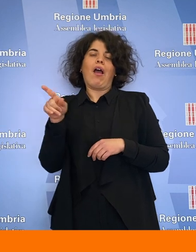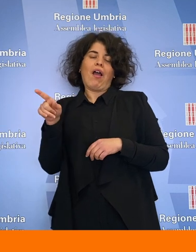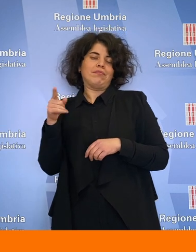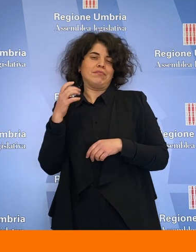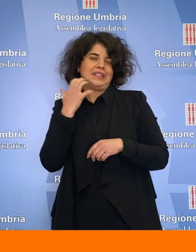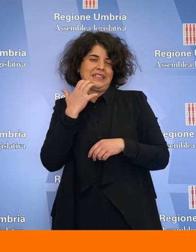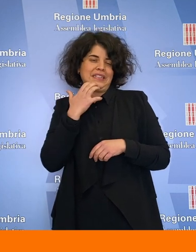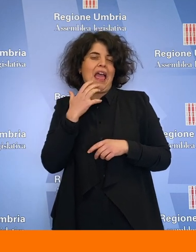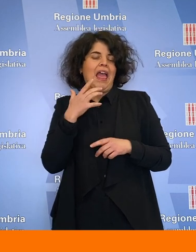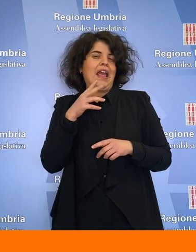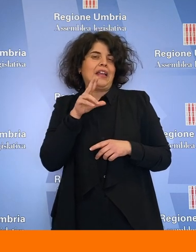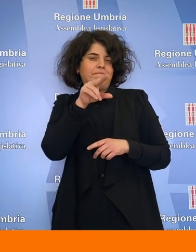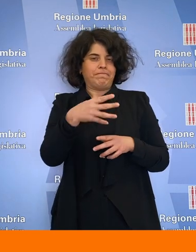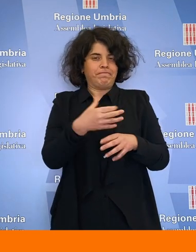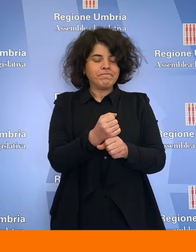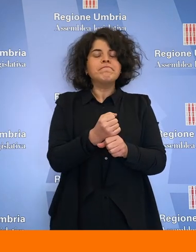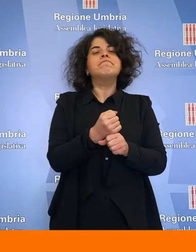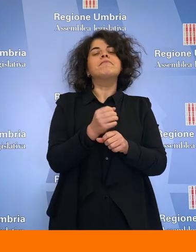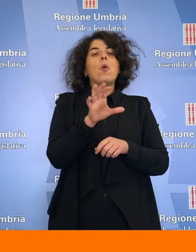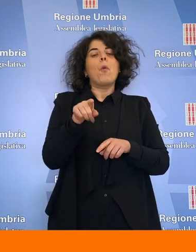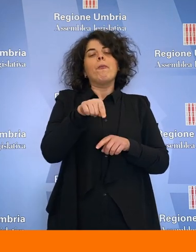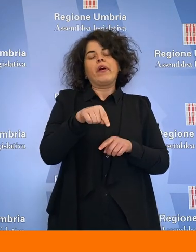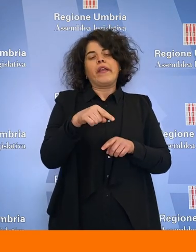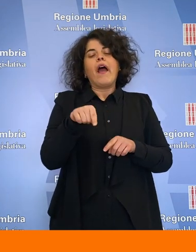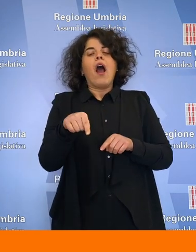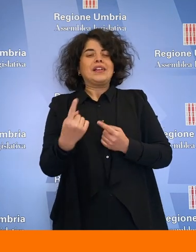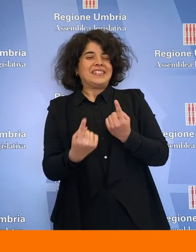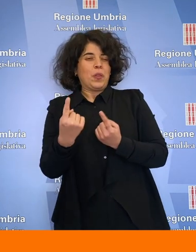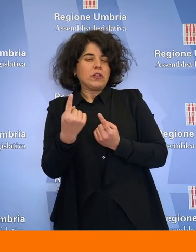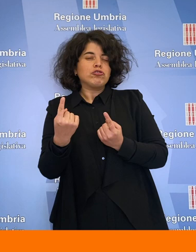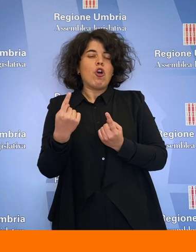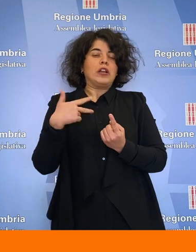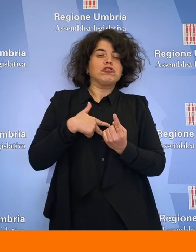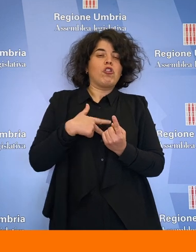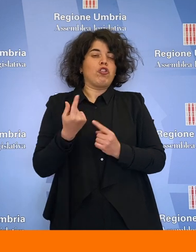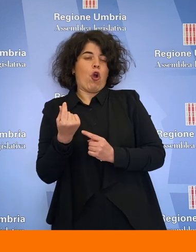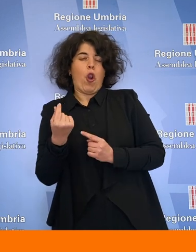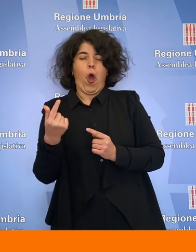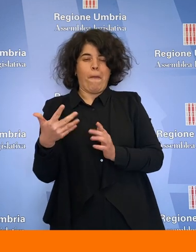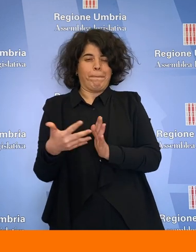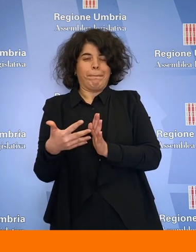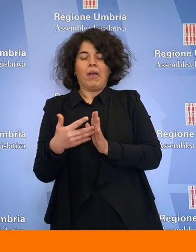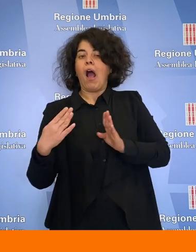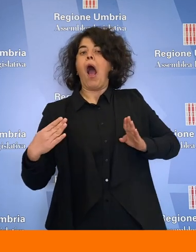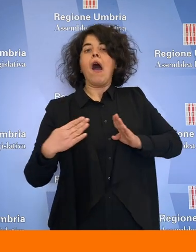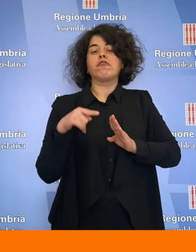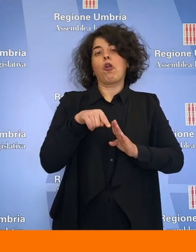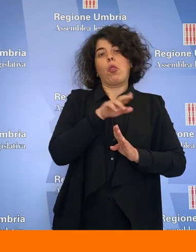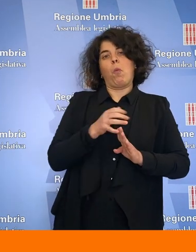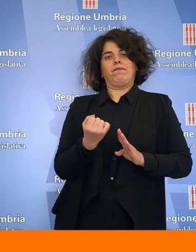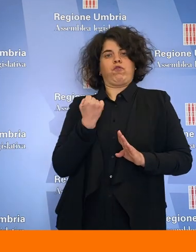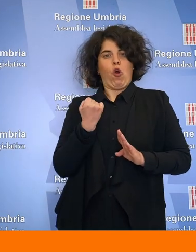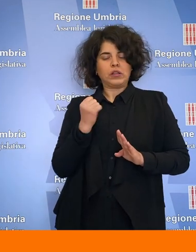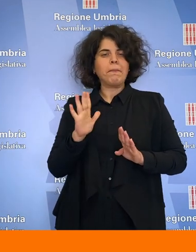ha concluso Donatella Tesei, affronta la nuova difficile congiuntura socio-economica più forte rispetto al passato.